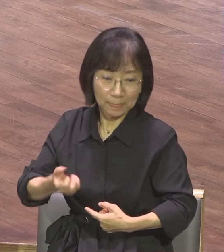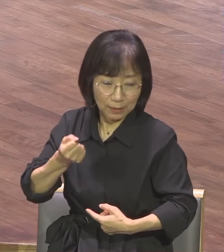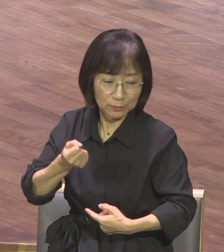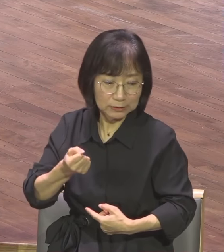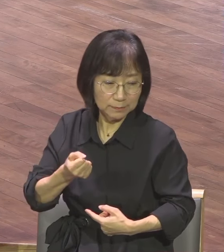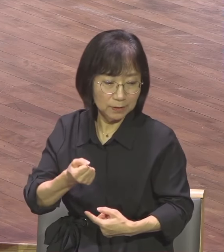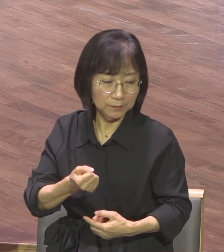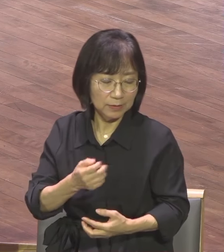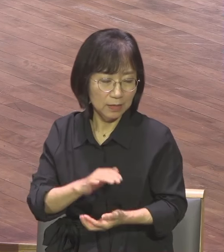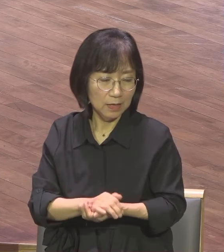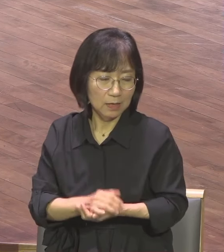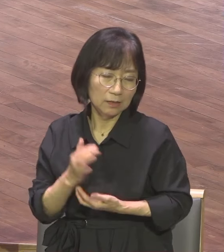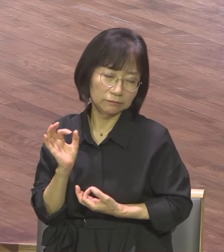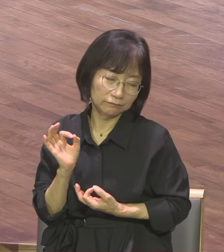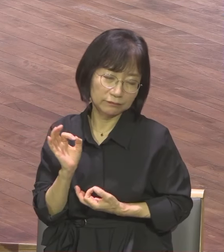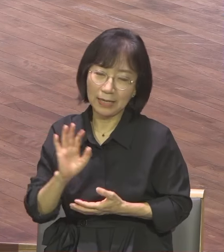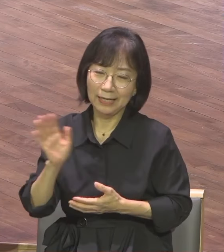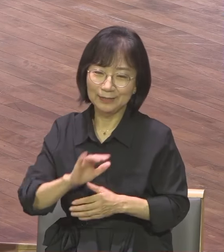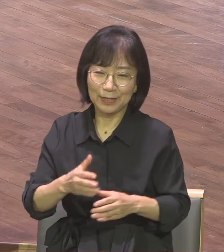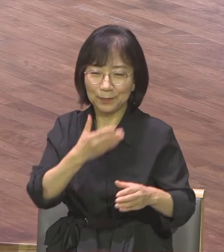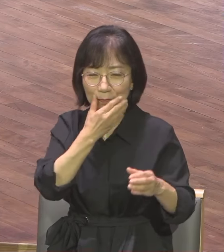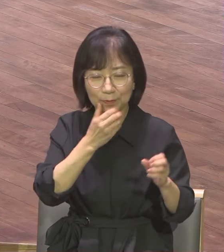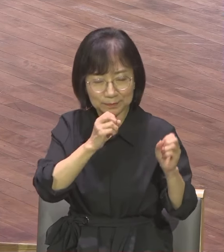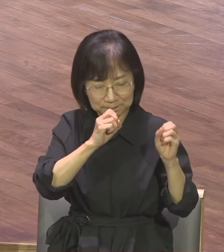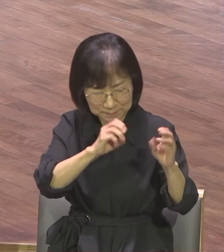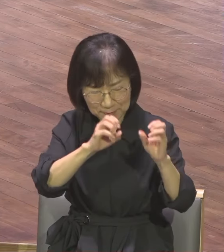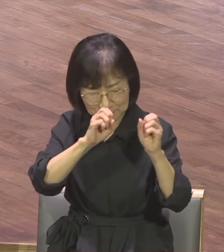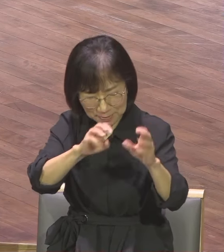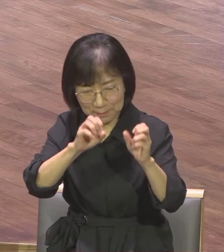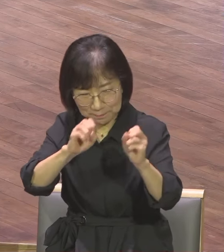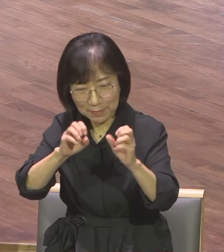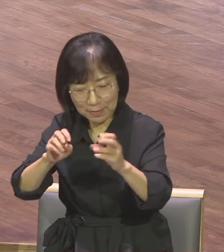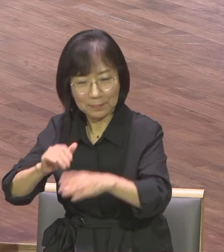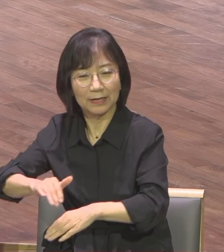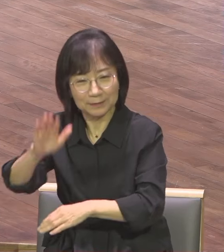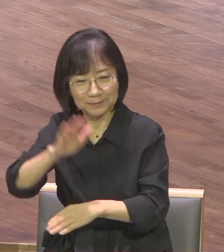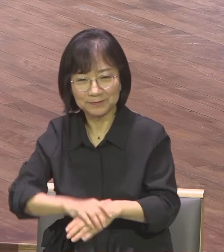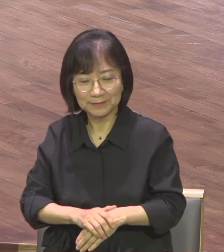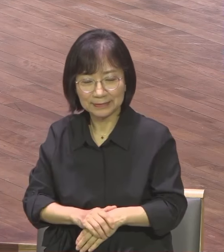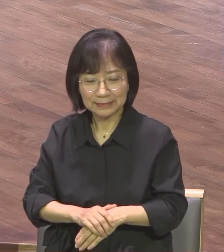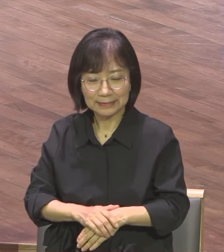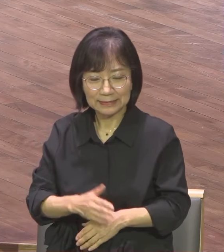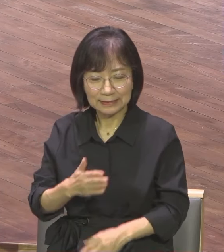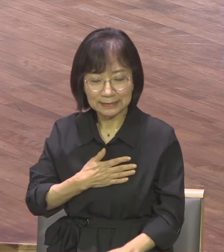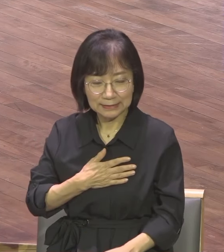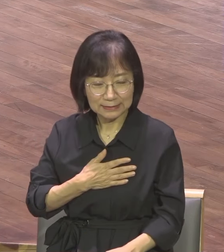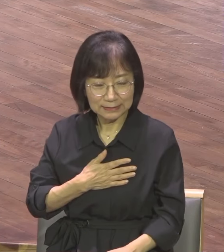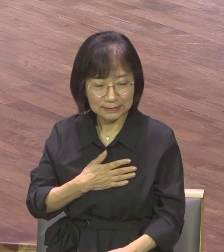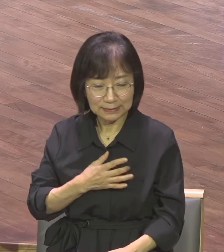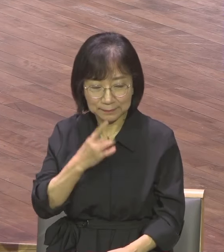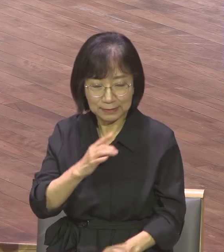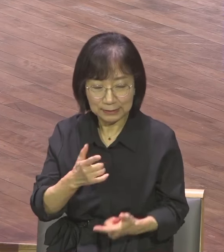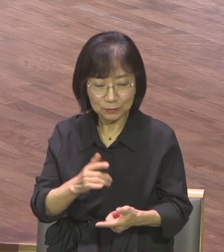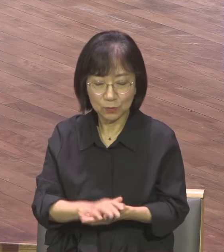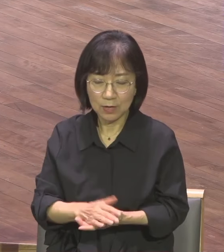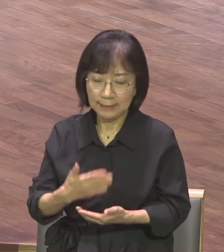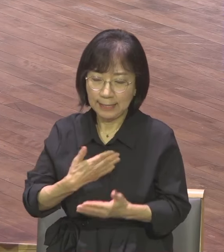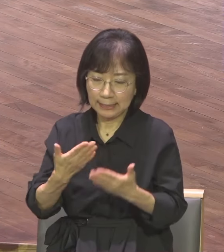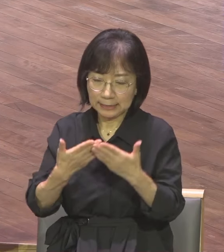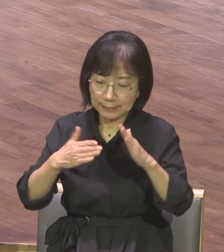땅 끝에 부딪힙니다 나 중심의 신앙생활에서 이제 가정보고마에 부딪혀요 간보고마에 부딪힙니다 내가